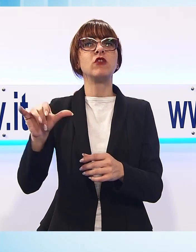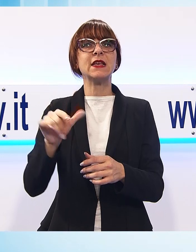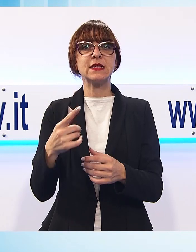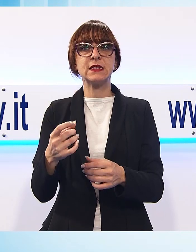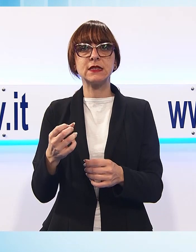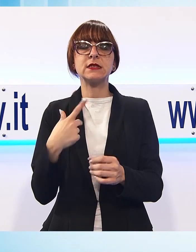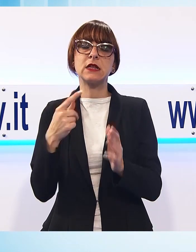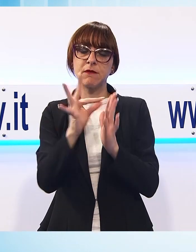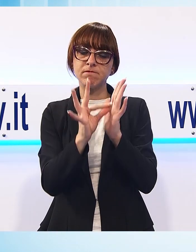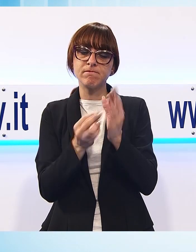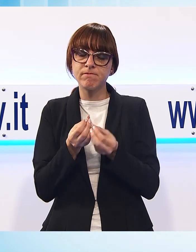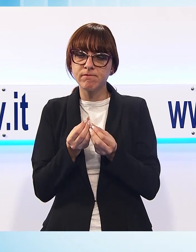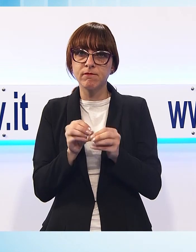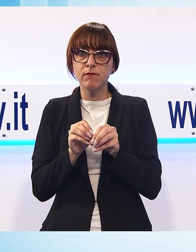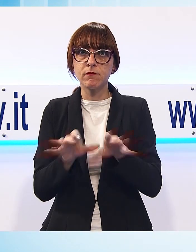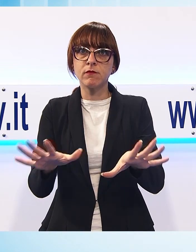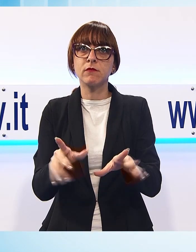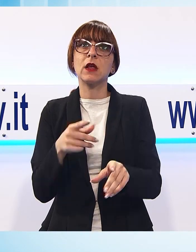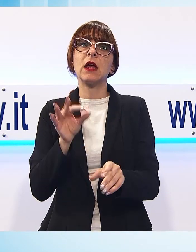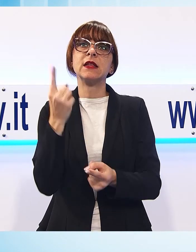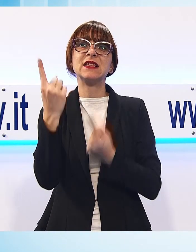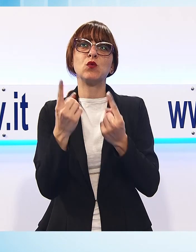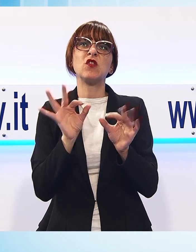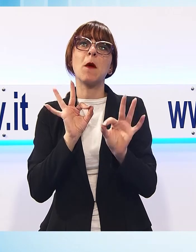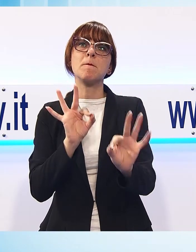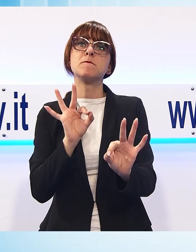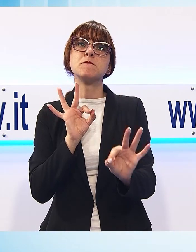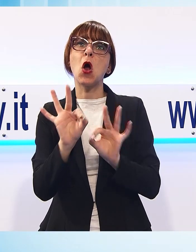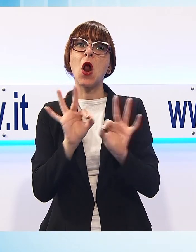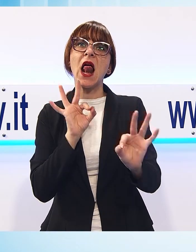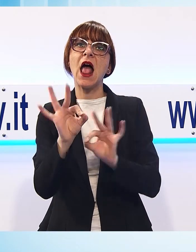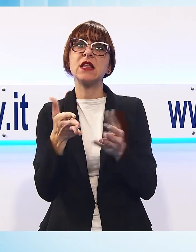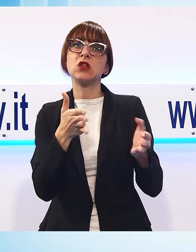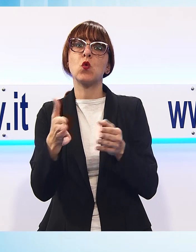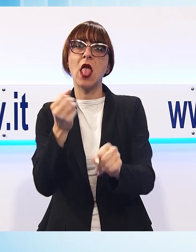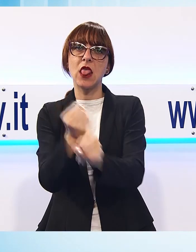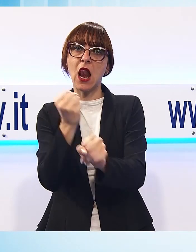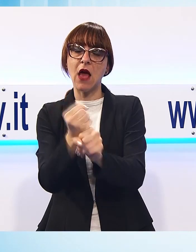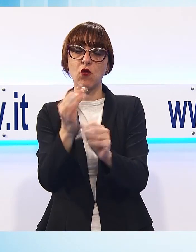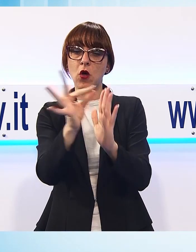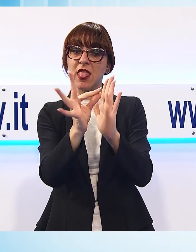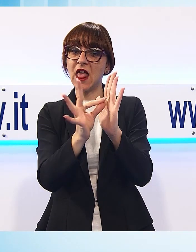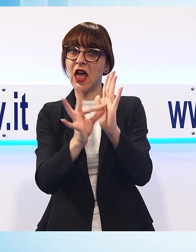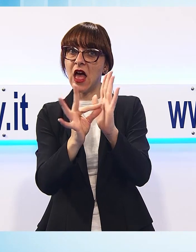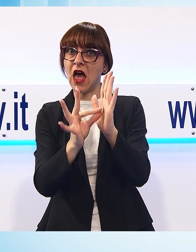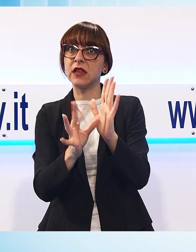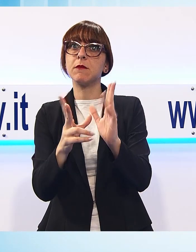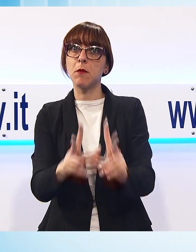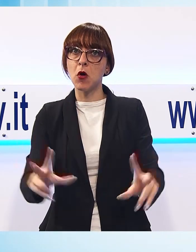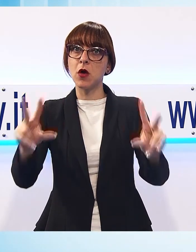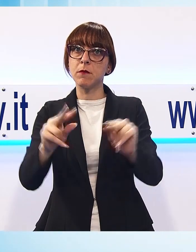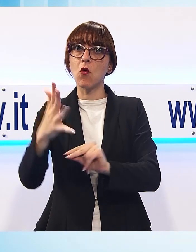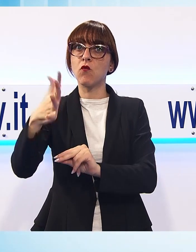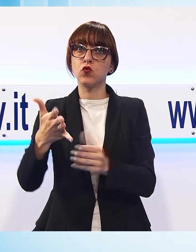quanto riguarda il fenomeno delle molestie nei confronti delle donne sui luoghi di lavoro. Dati che sono stati ribaditi nel